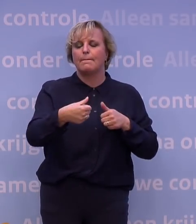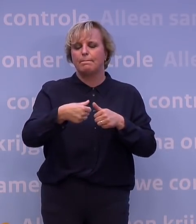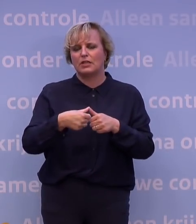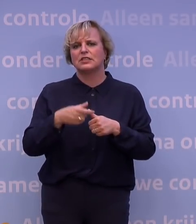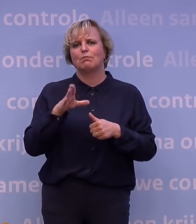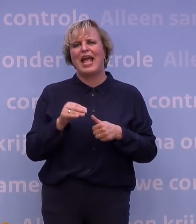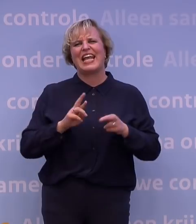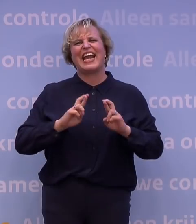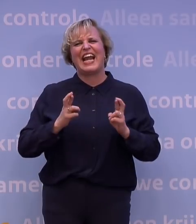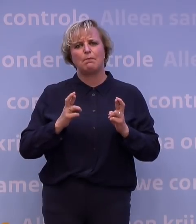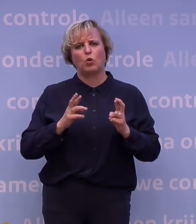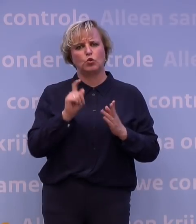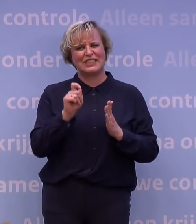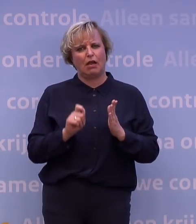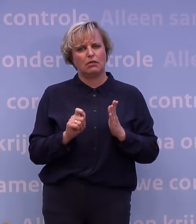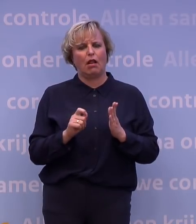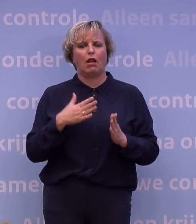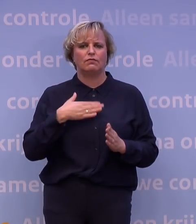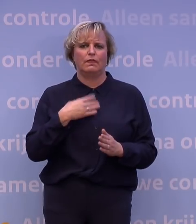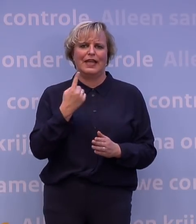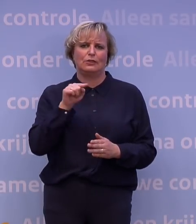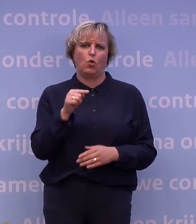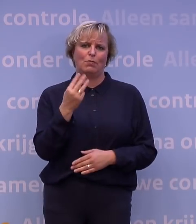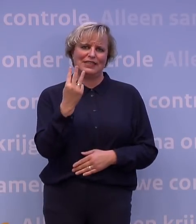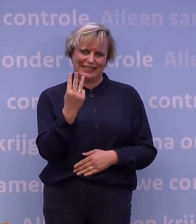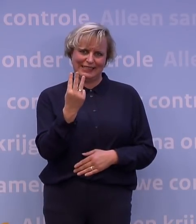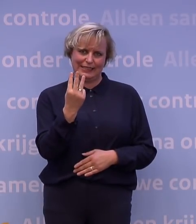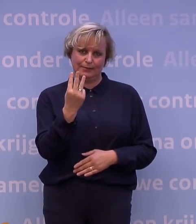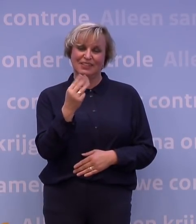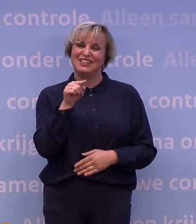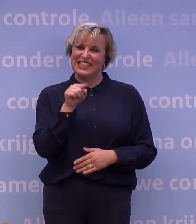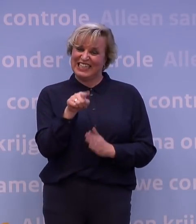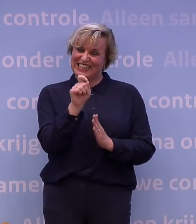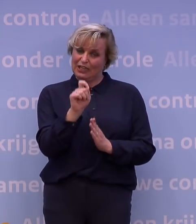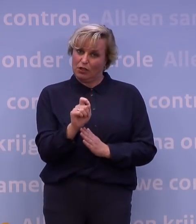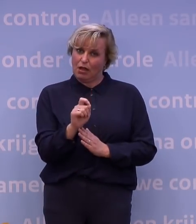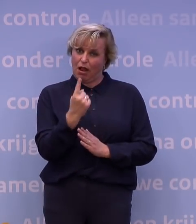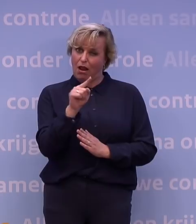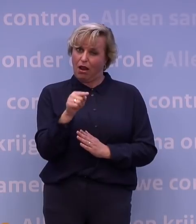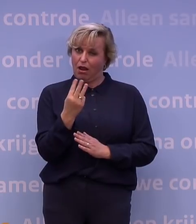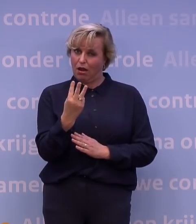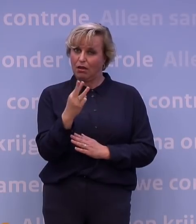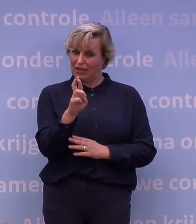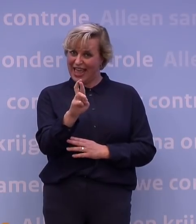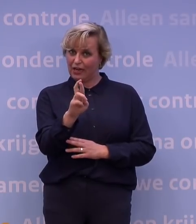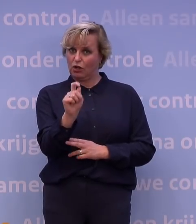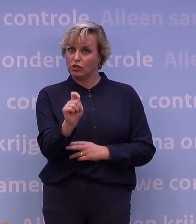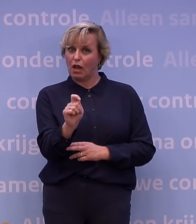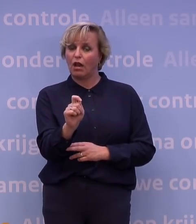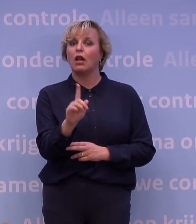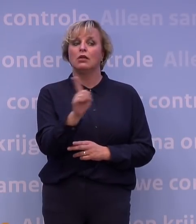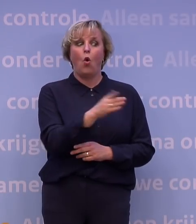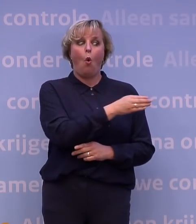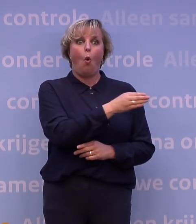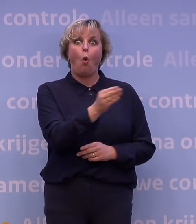reproductiegetal van ongeveer 1,3. En dat getal, dat R-getal, dat betekent dat elke 100